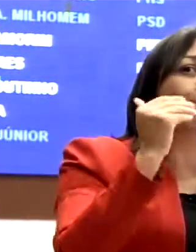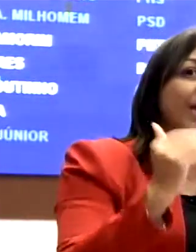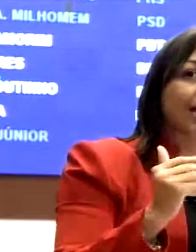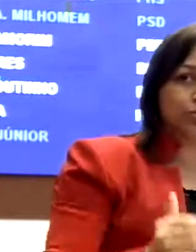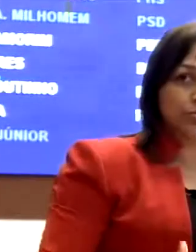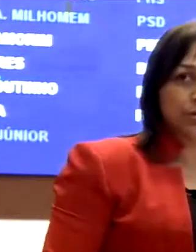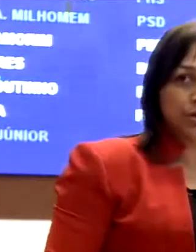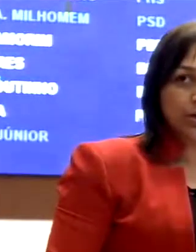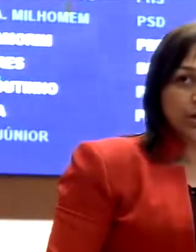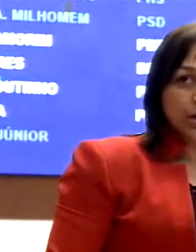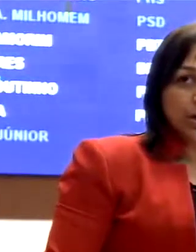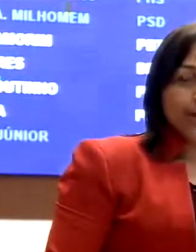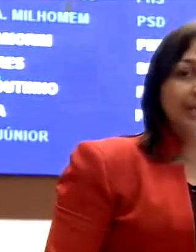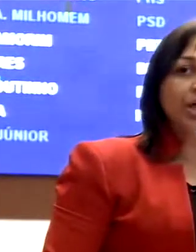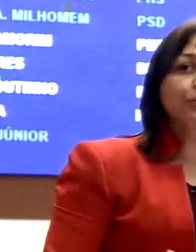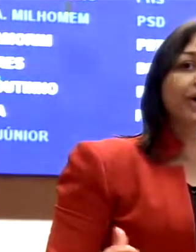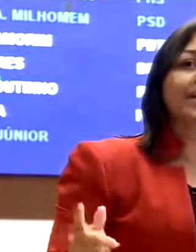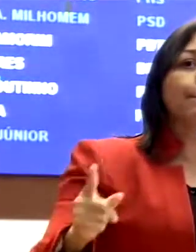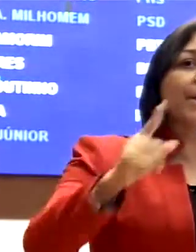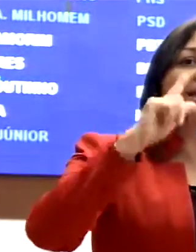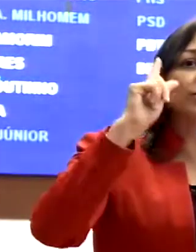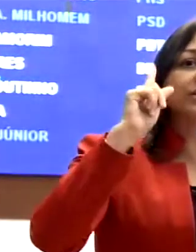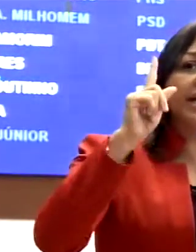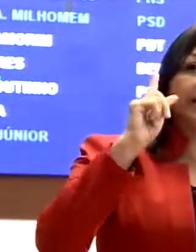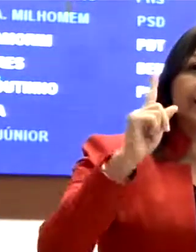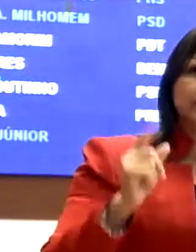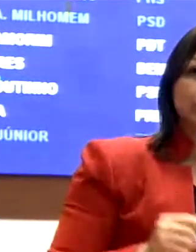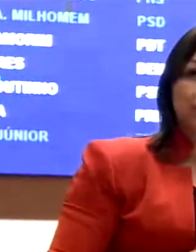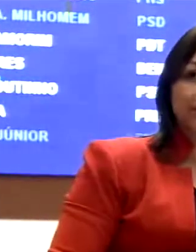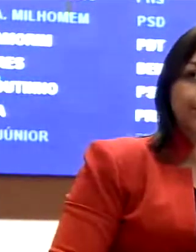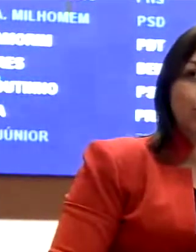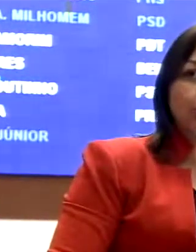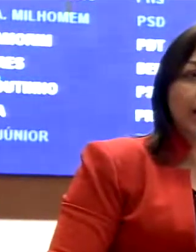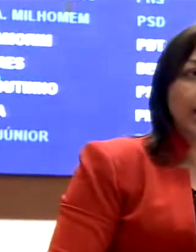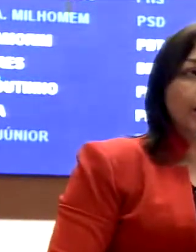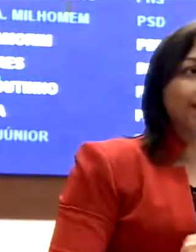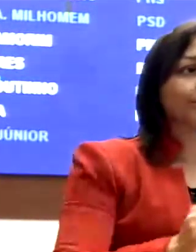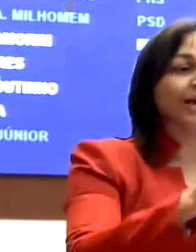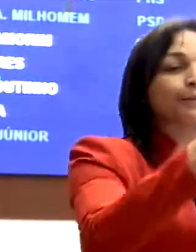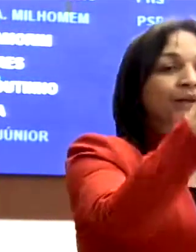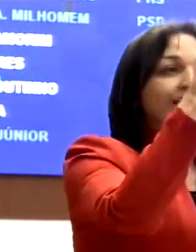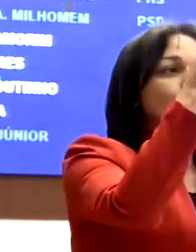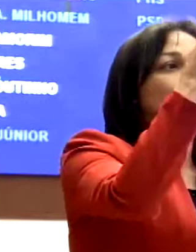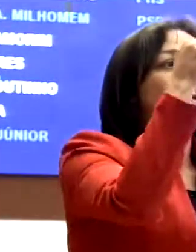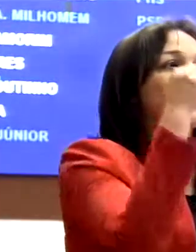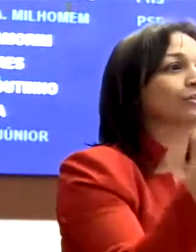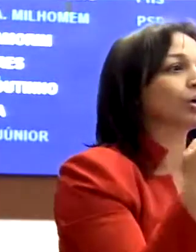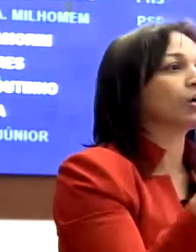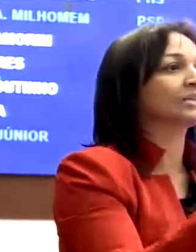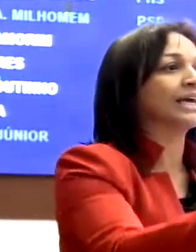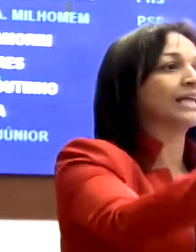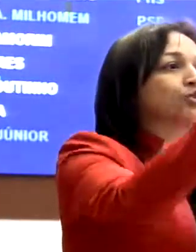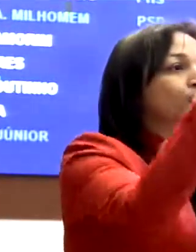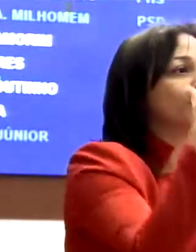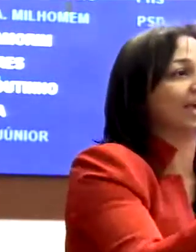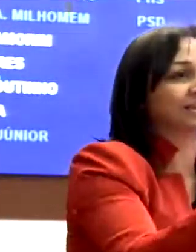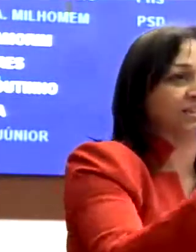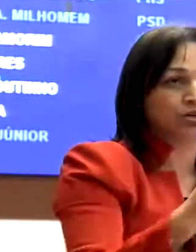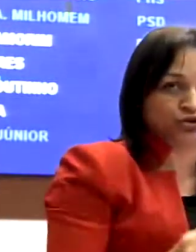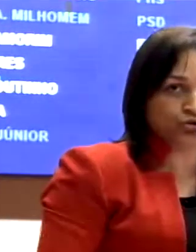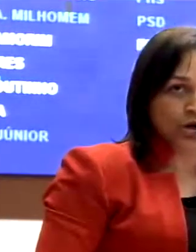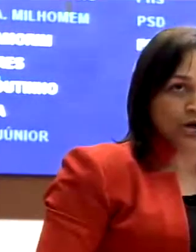esse apelo para que não fosse apenas o secretário de Segurança Pública, mas para que a governadora Rosiana